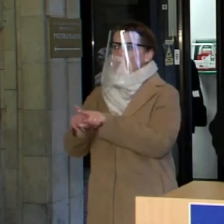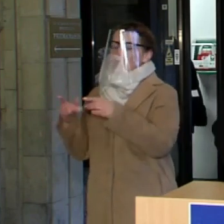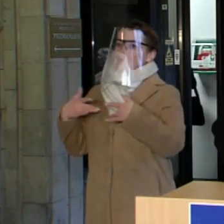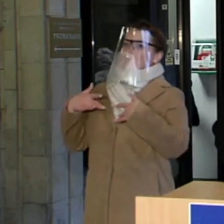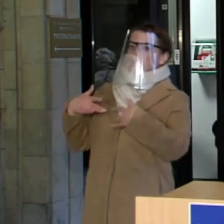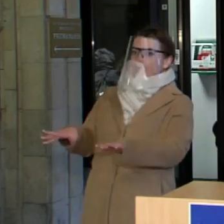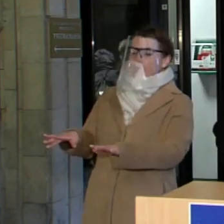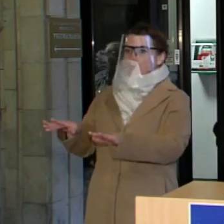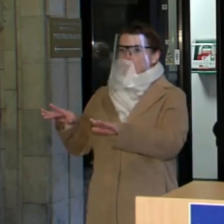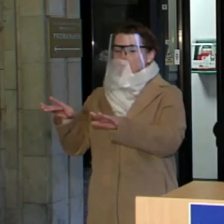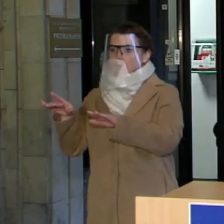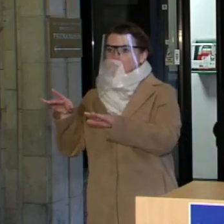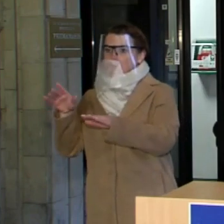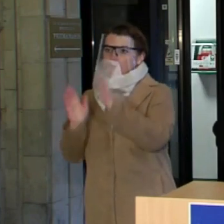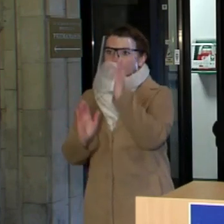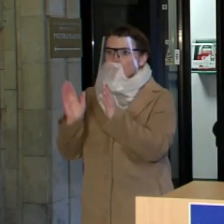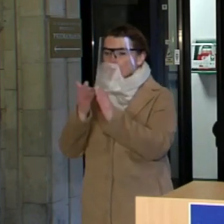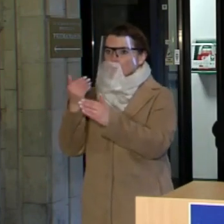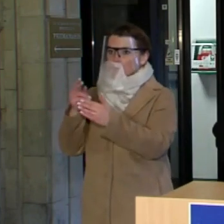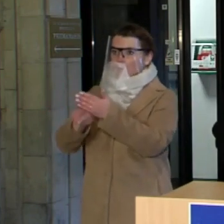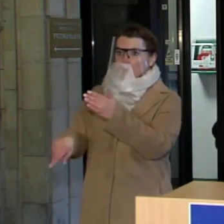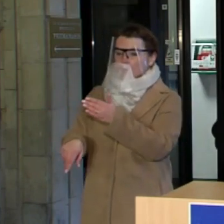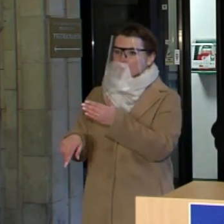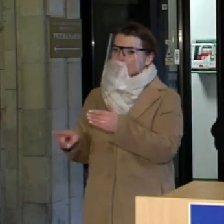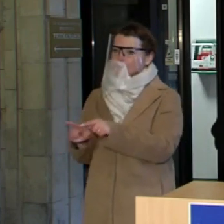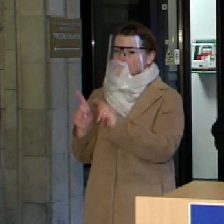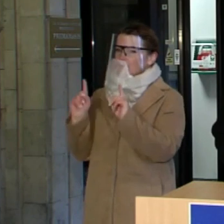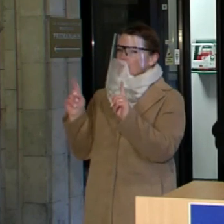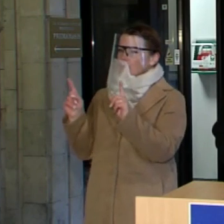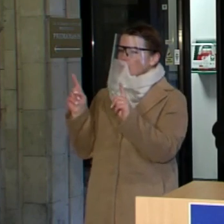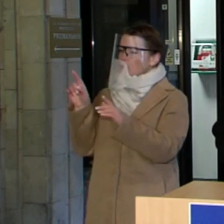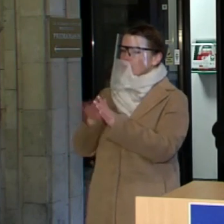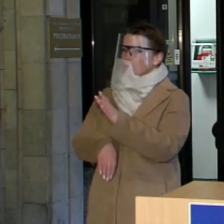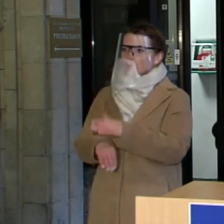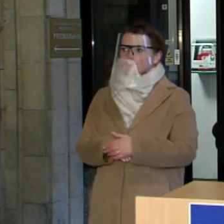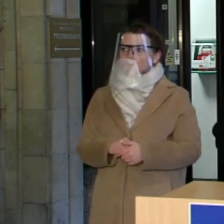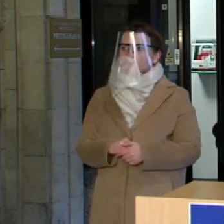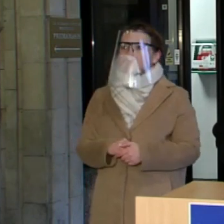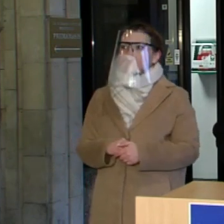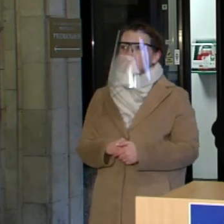riziką nuo sprendimų prieimimo yra dar gerokiai pavaingesnė Lietuvos visuomenė.